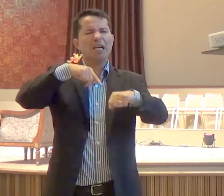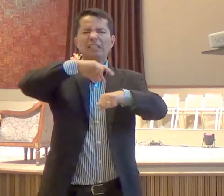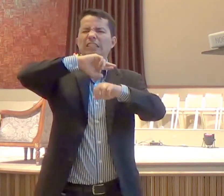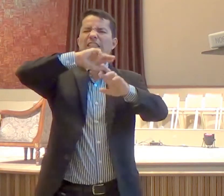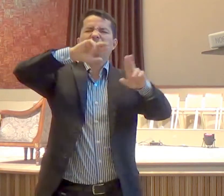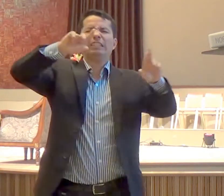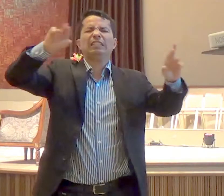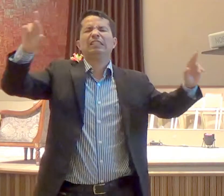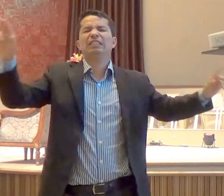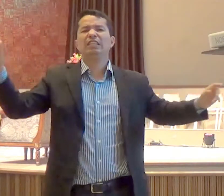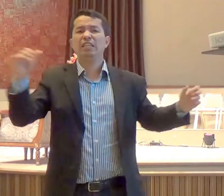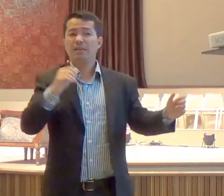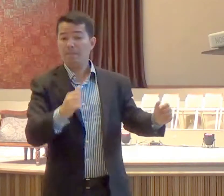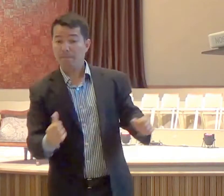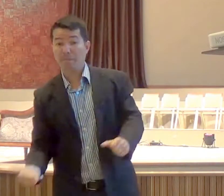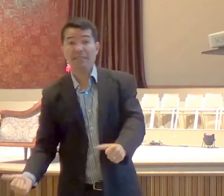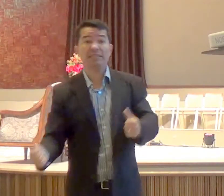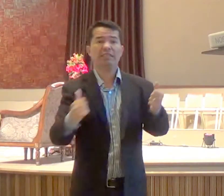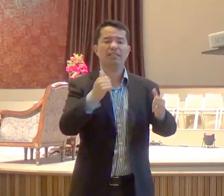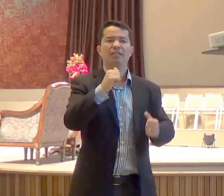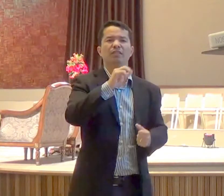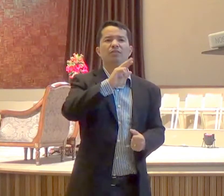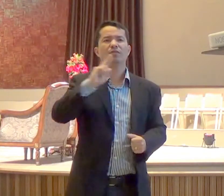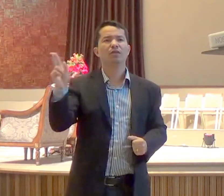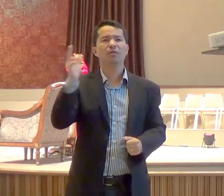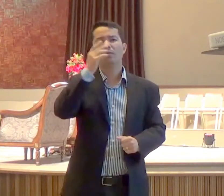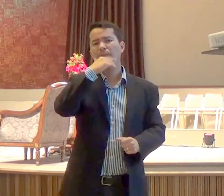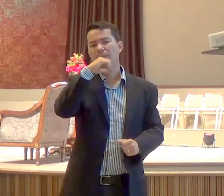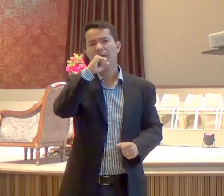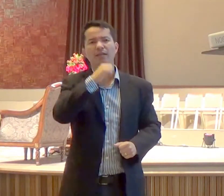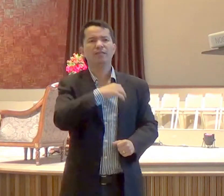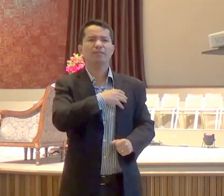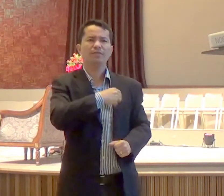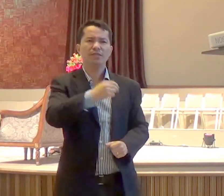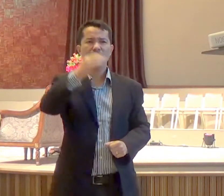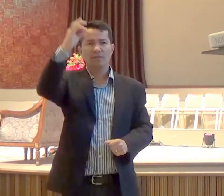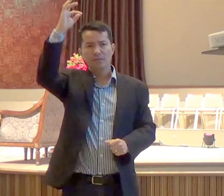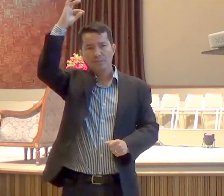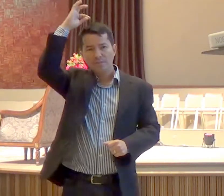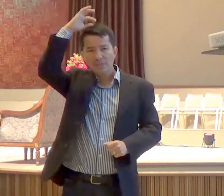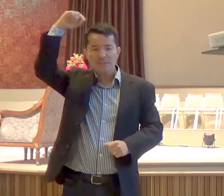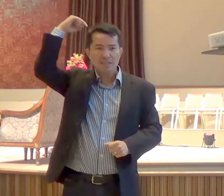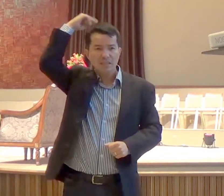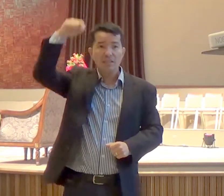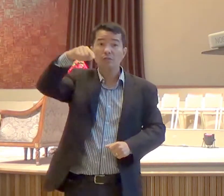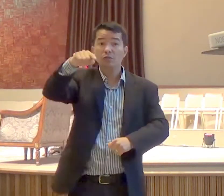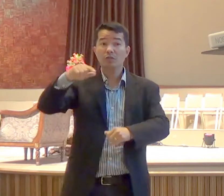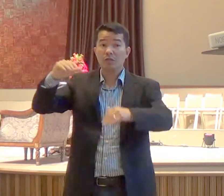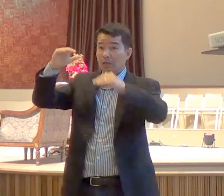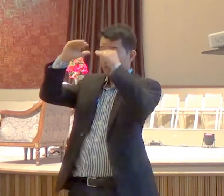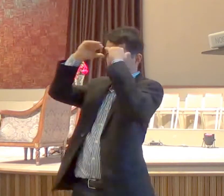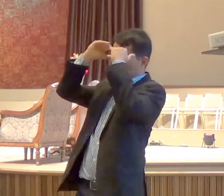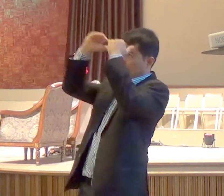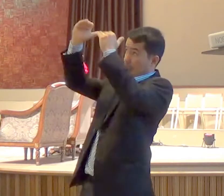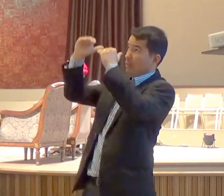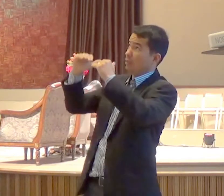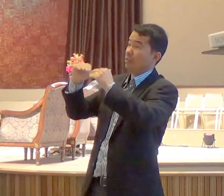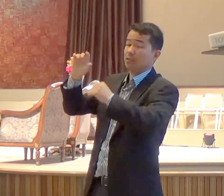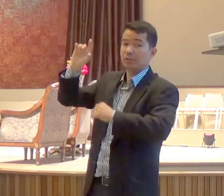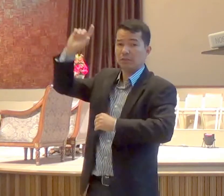Pai, do Filho e do Espírito Santo, ensinando-os a obedecer, a guardar todas as coisas que você tem ordenado, e eis que estou convosco todos